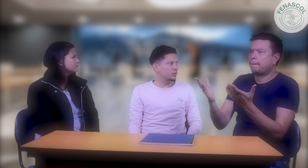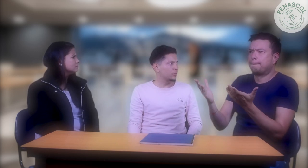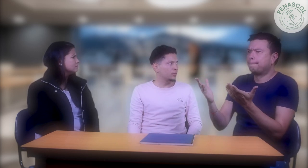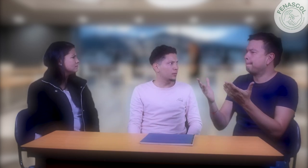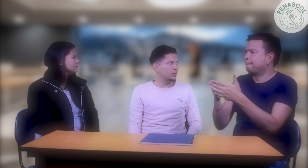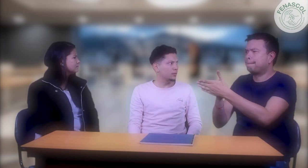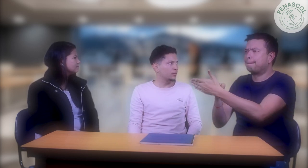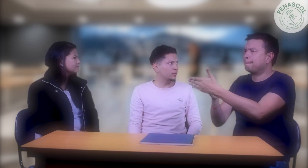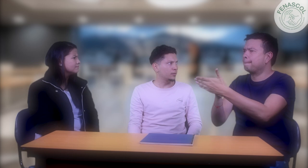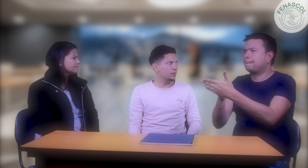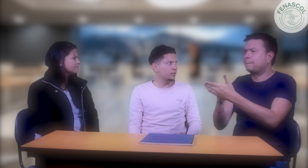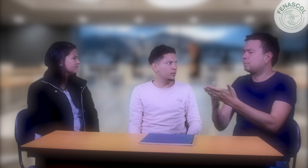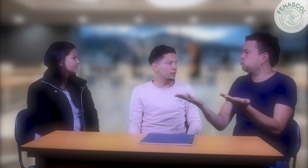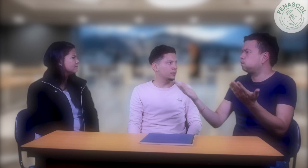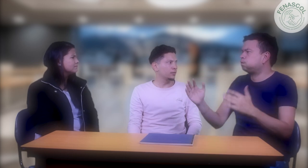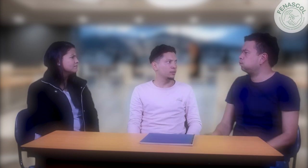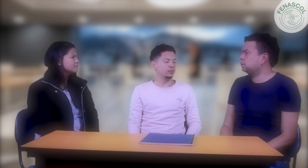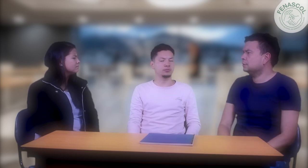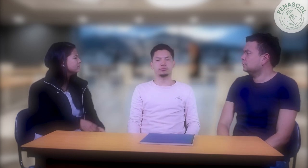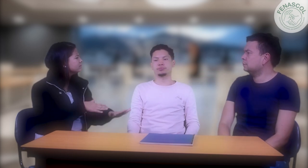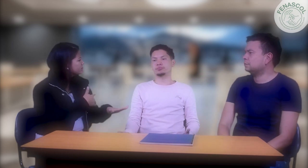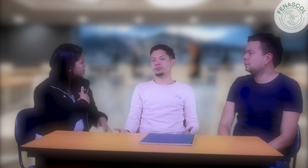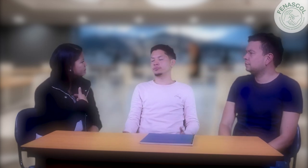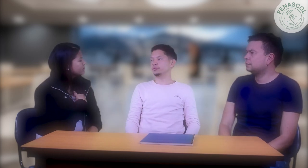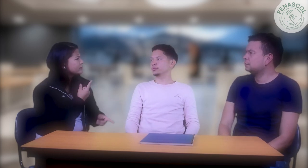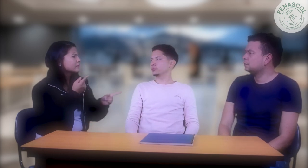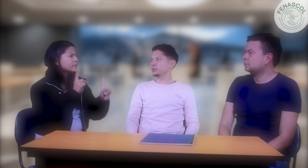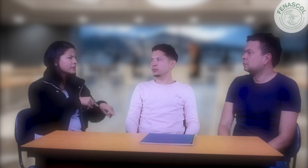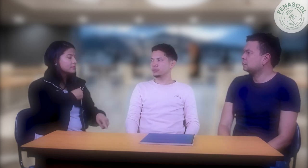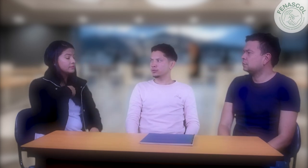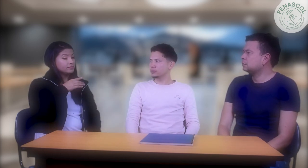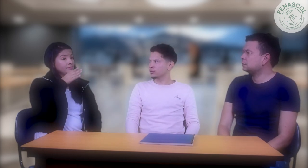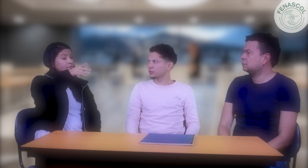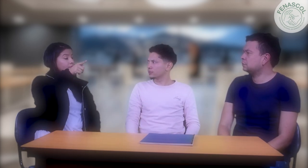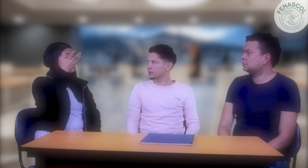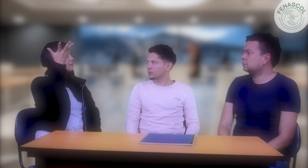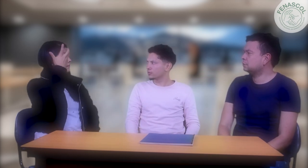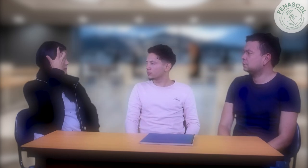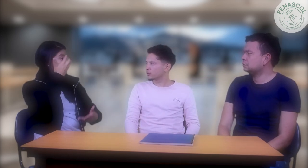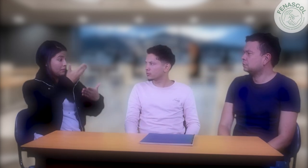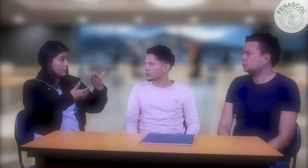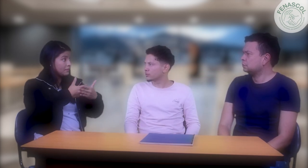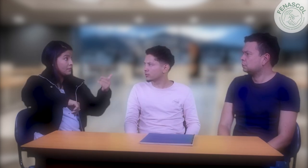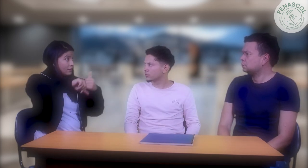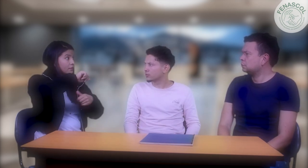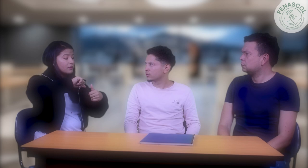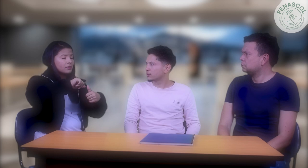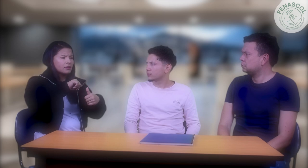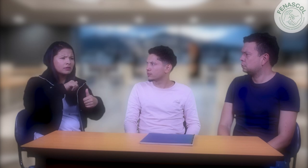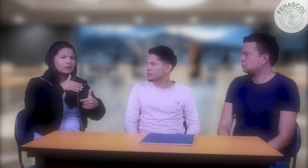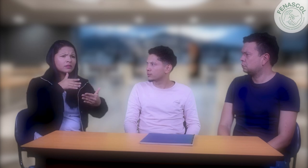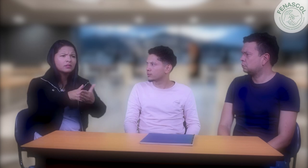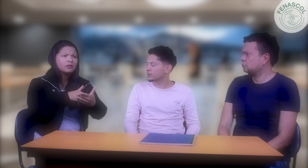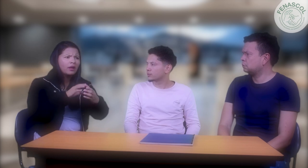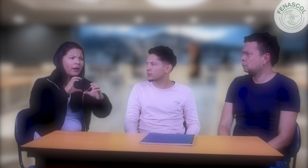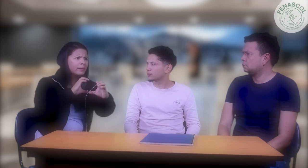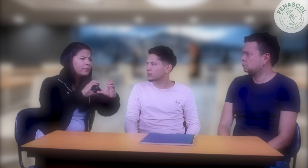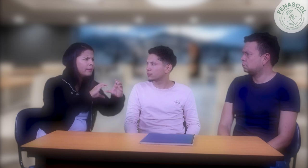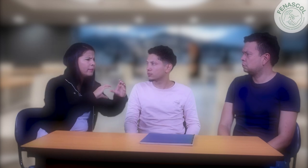banco y no me pude comunicar. Encontré muchas barreras. A mí también me pasó. Encontré barreras de comunicación cuando fui a hacer